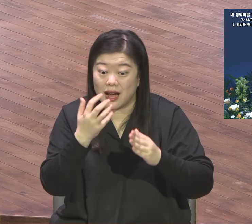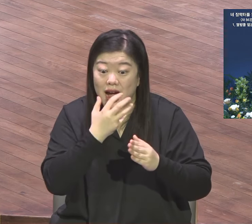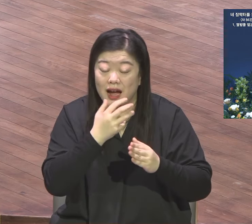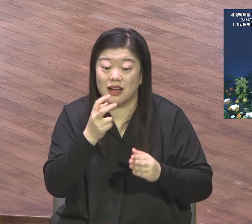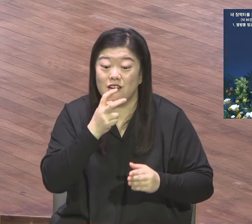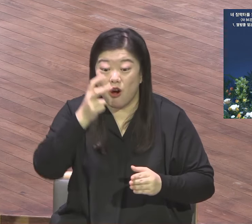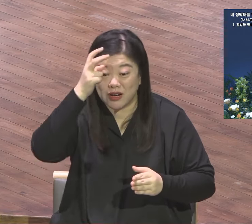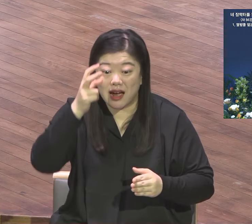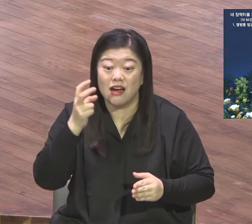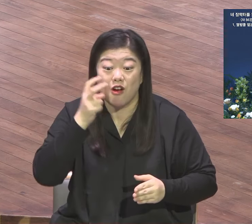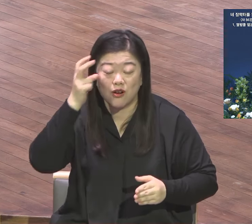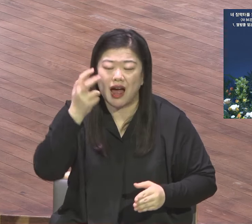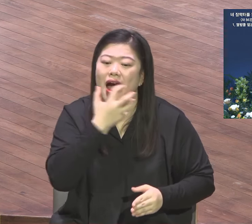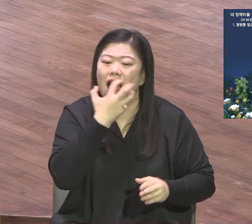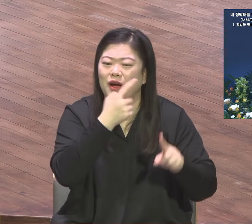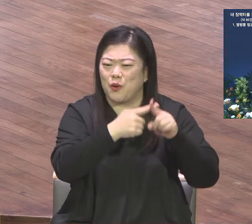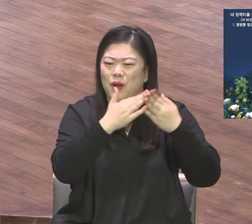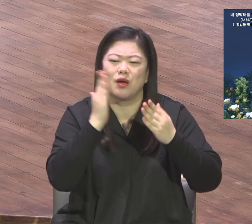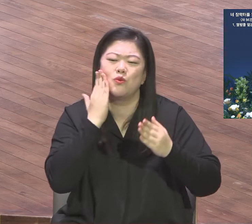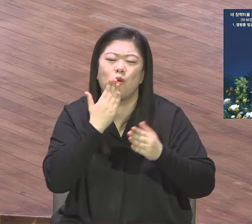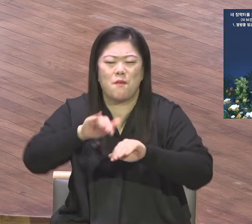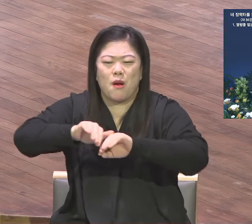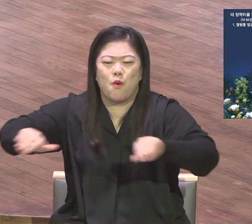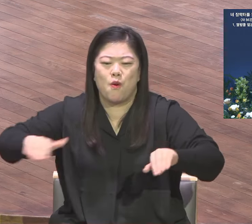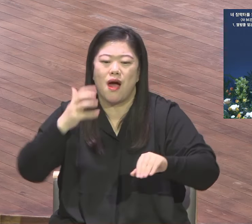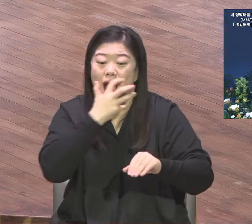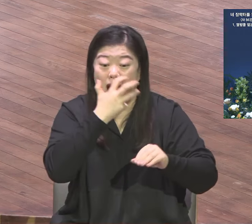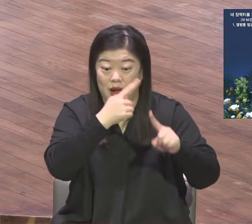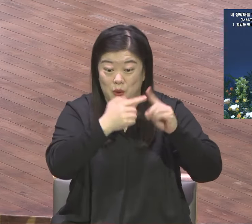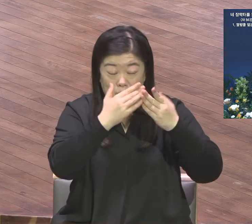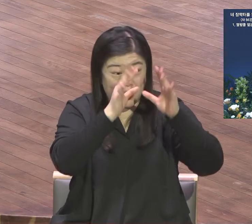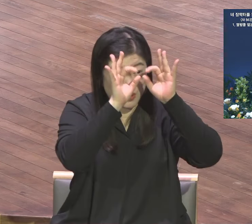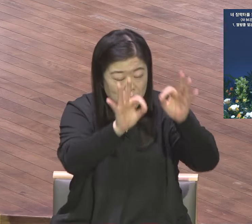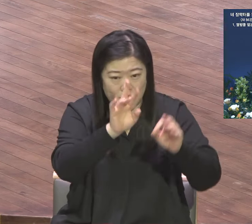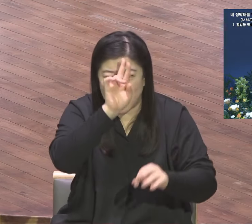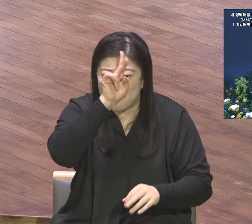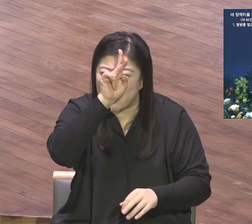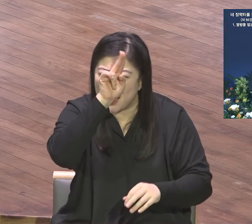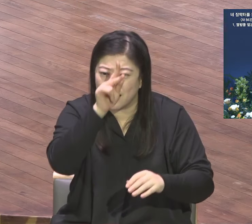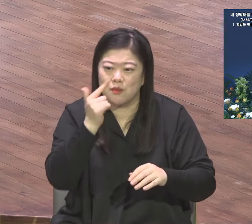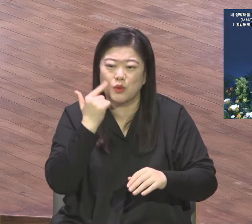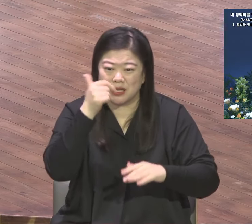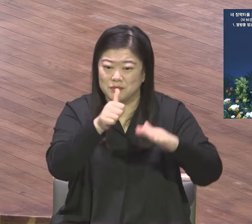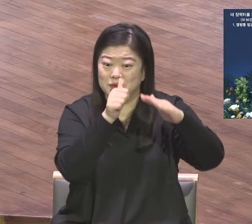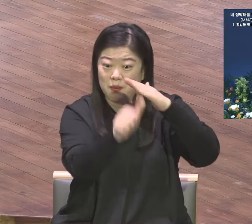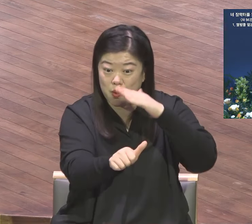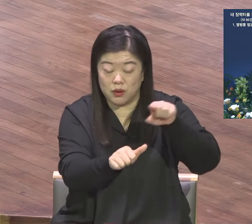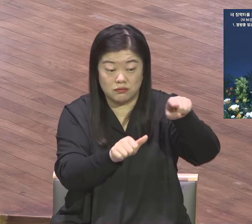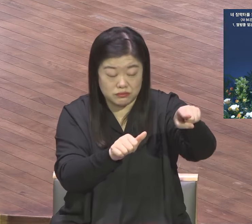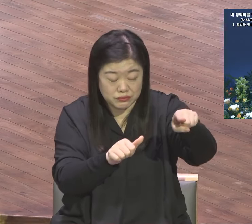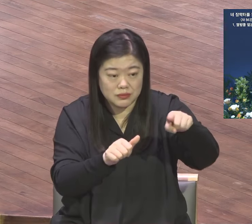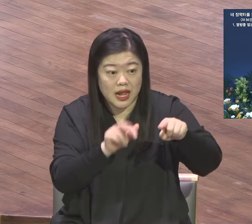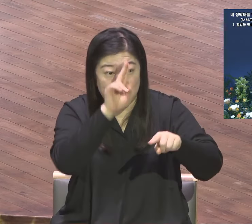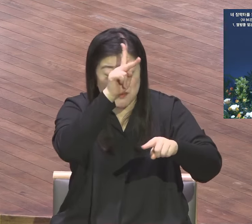박조준 목사님이 부임을 해서 영락교를 섬기는데 얼마나 장로들 때문에 힘든지